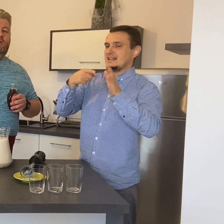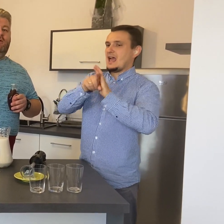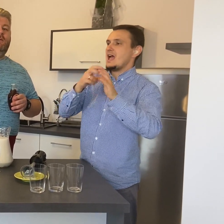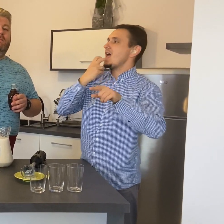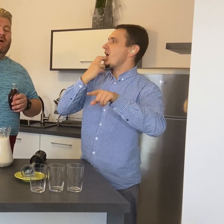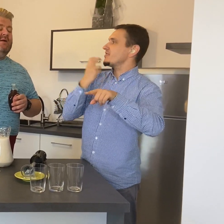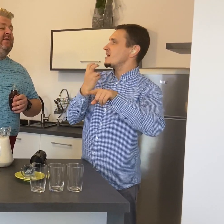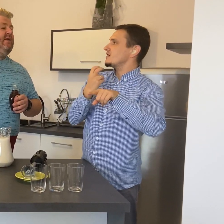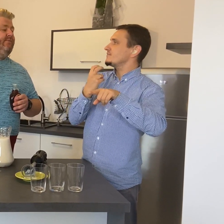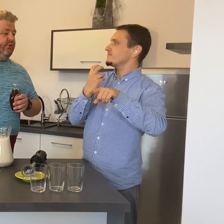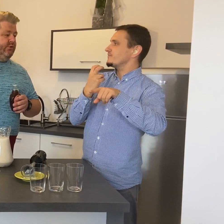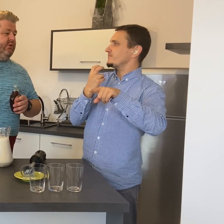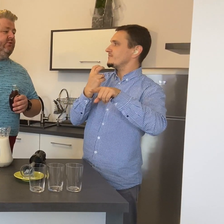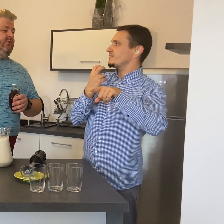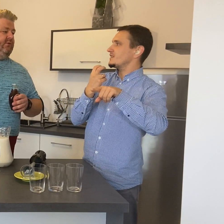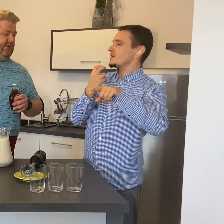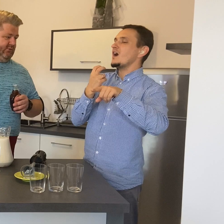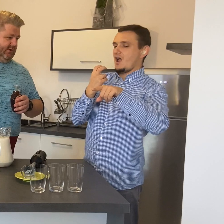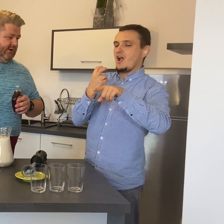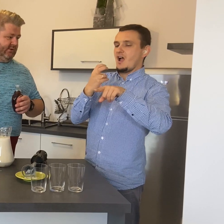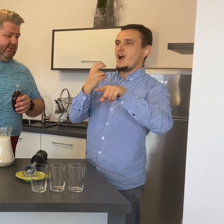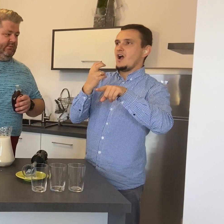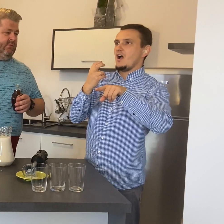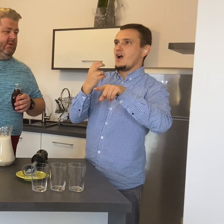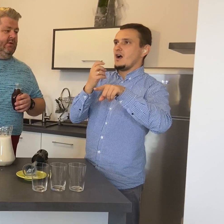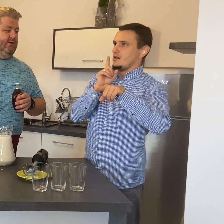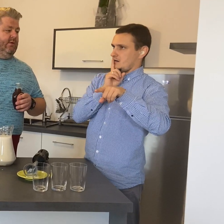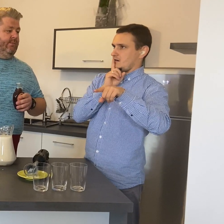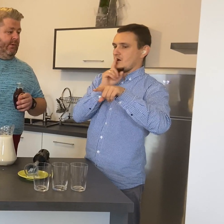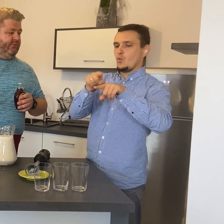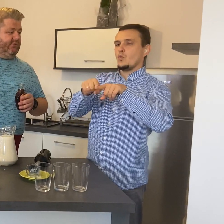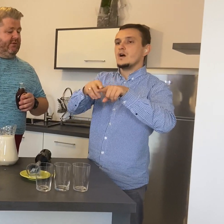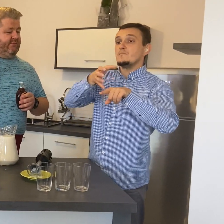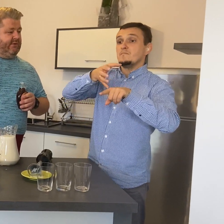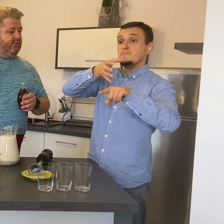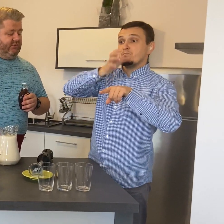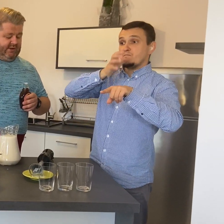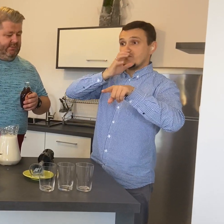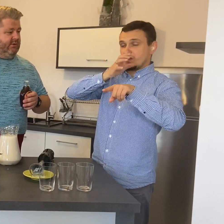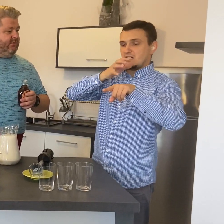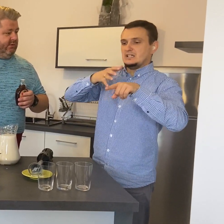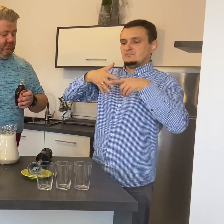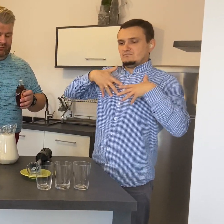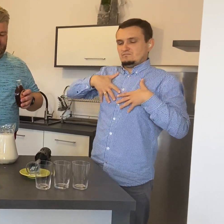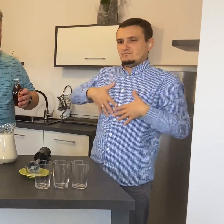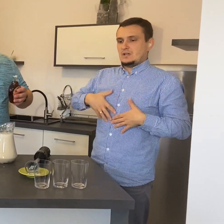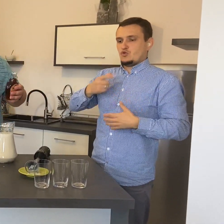ma nawodnić nasz organizm. Aha. Poprzez zawartość witamii i składników mineralnych.